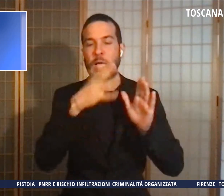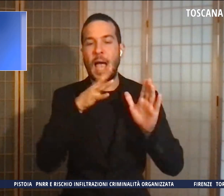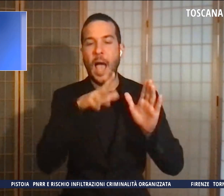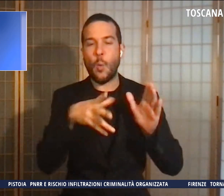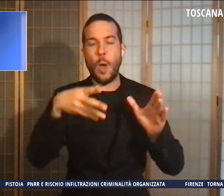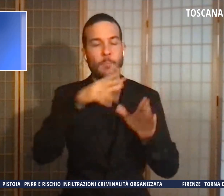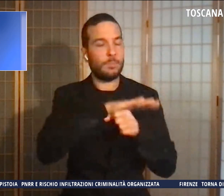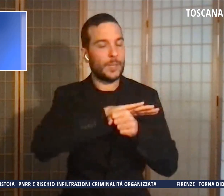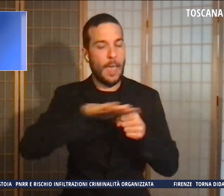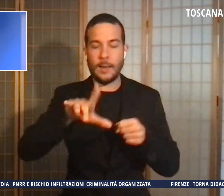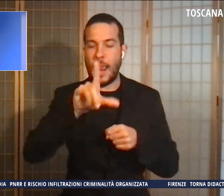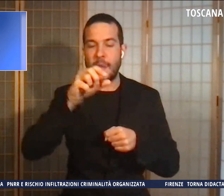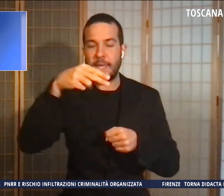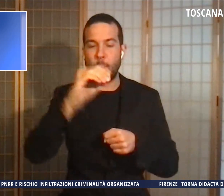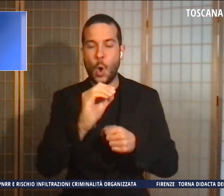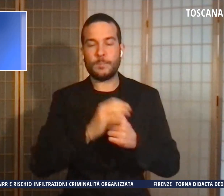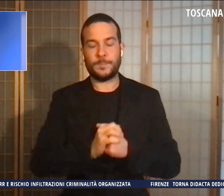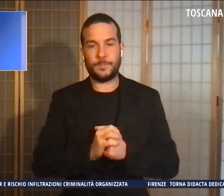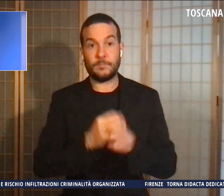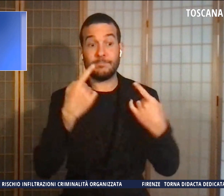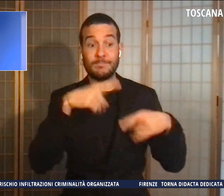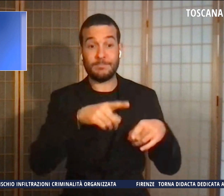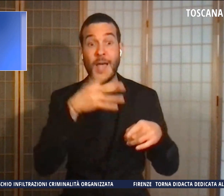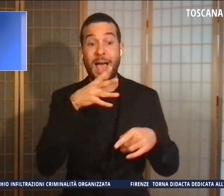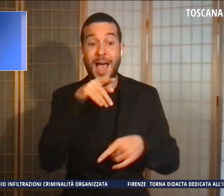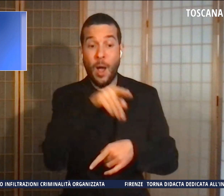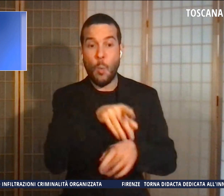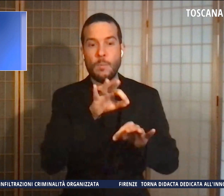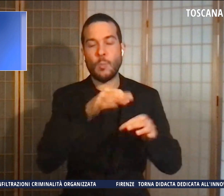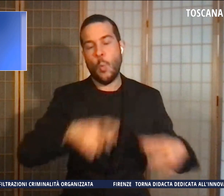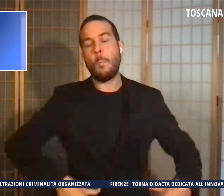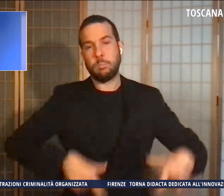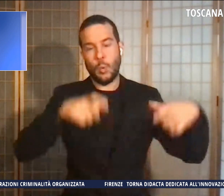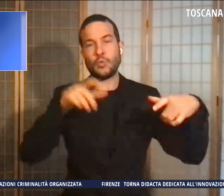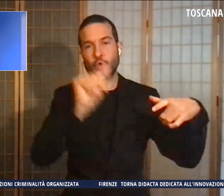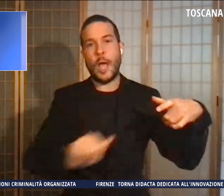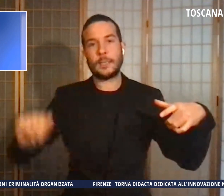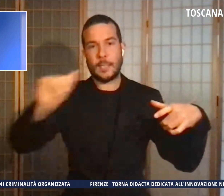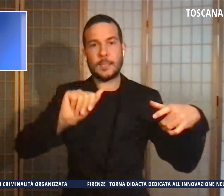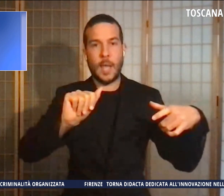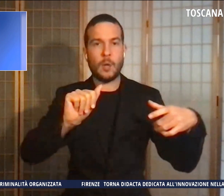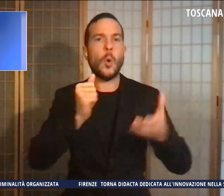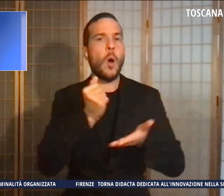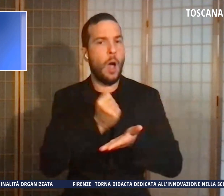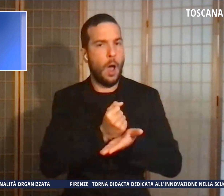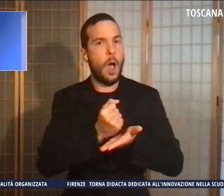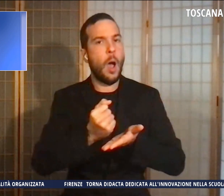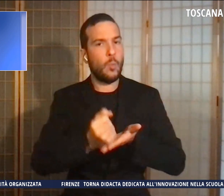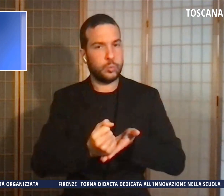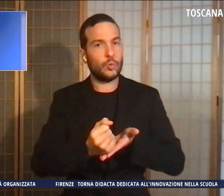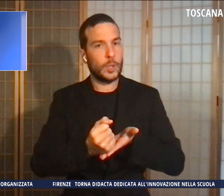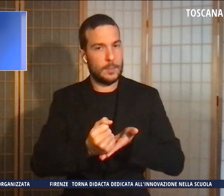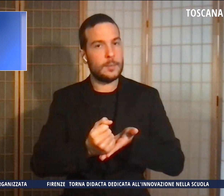Si tratta di acque di spurgo di un pozzo artesiano autorizzato che non presentava però un